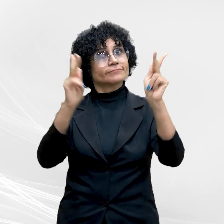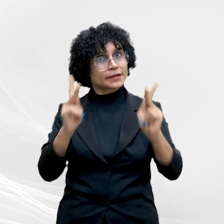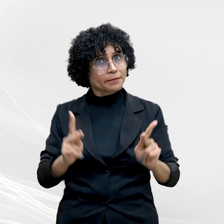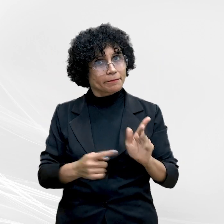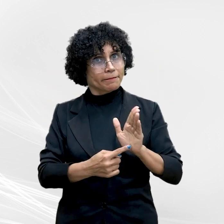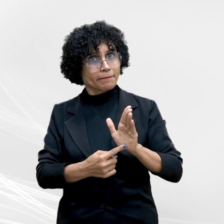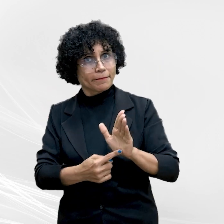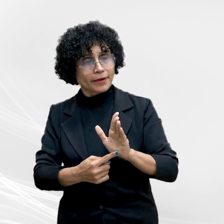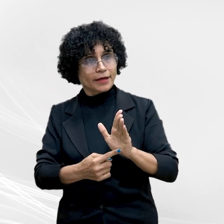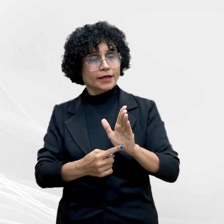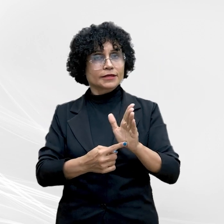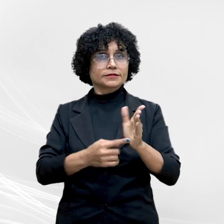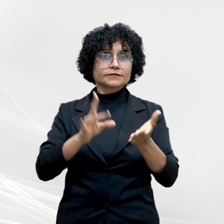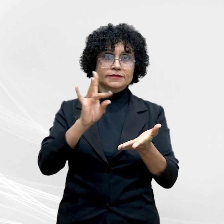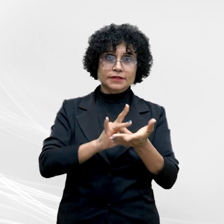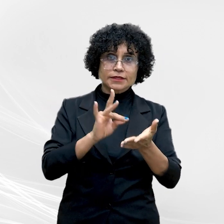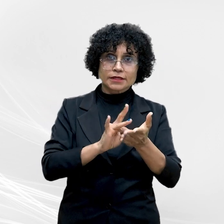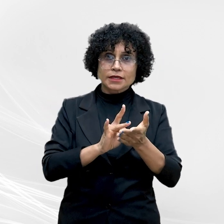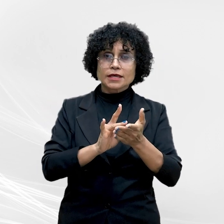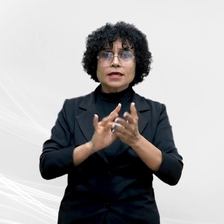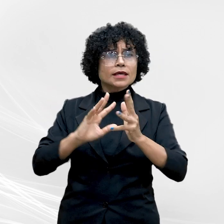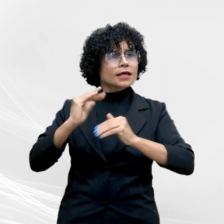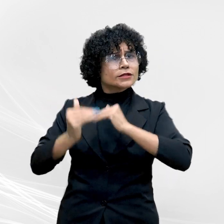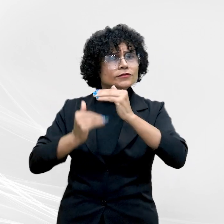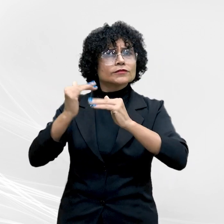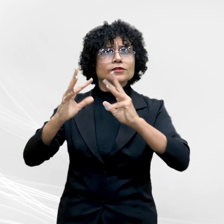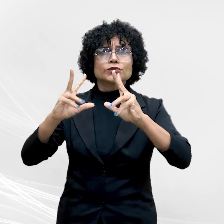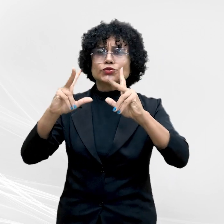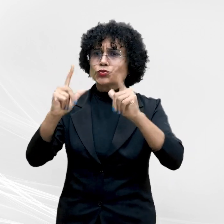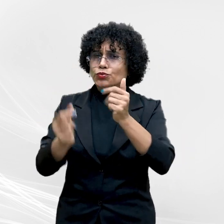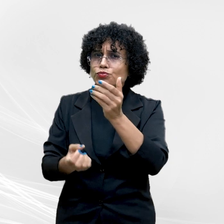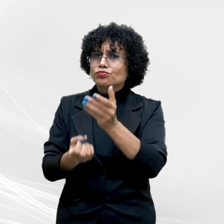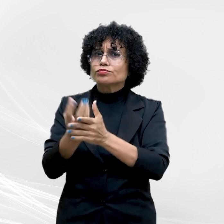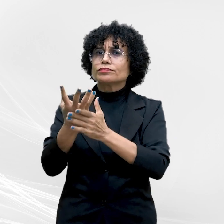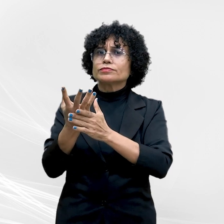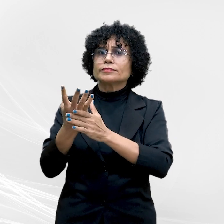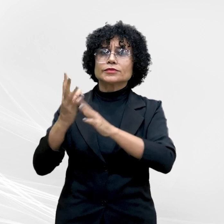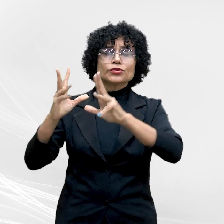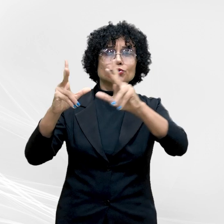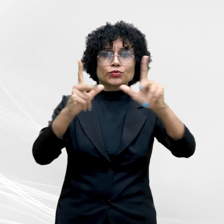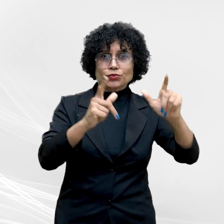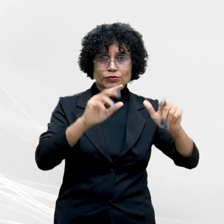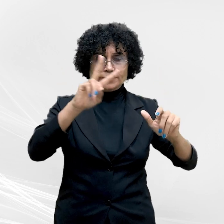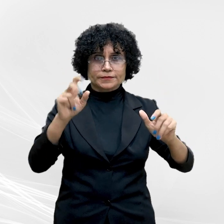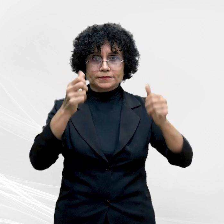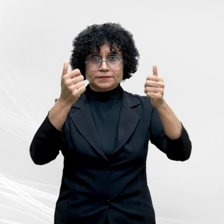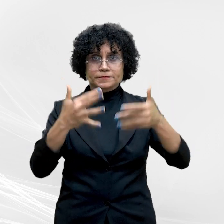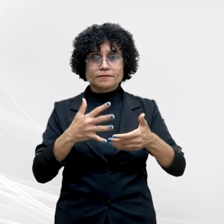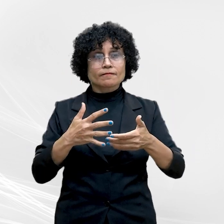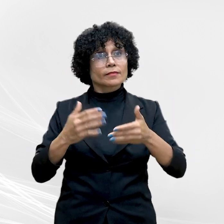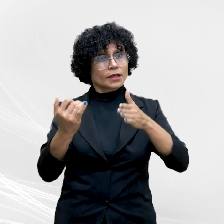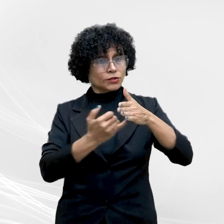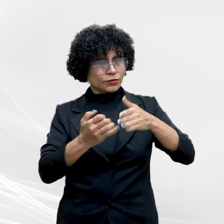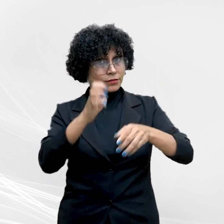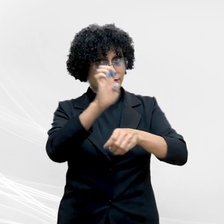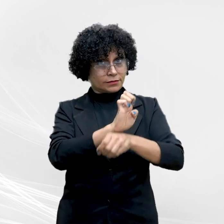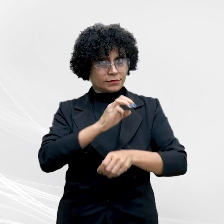que é fruto da justiça para todos, fecha aspas. Enfatizou que, como instituição de Estado, o Ministério Público tem